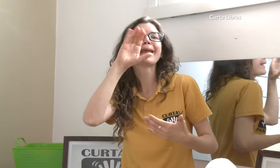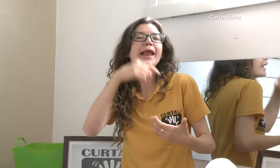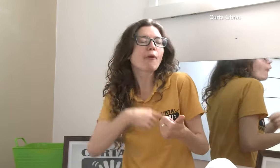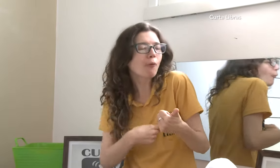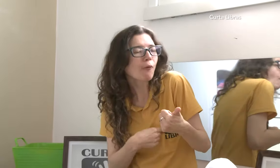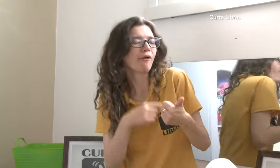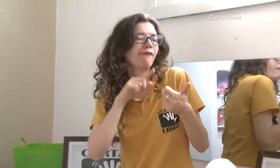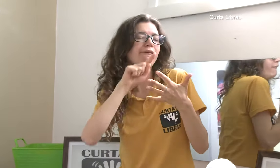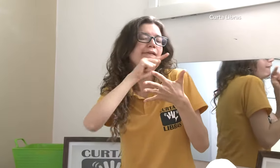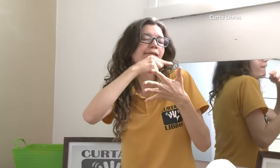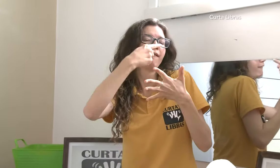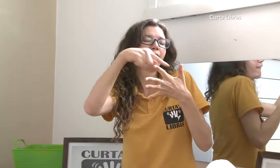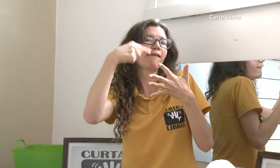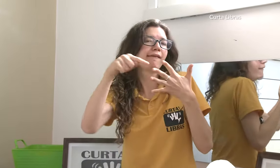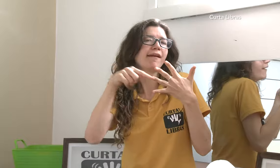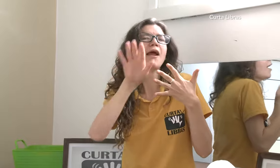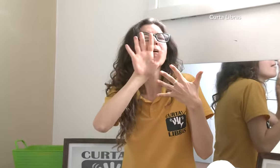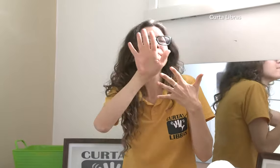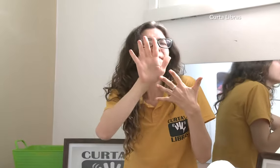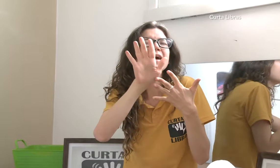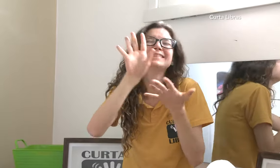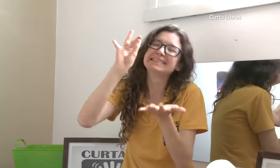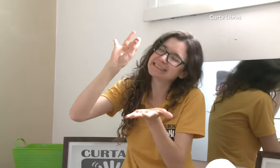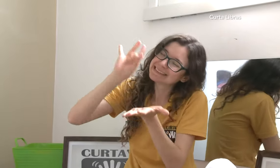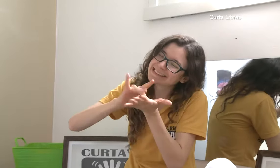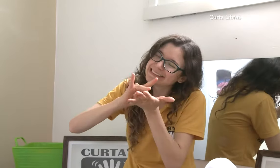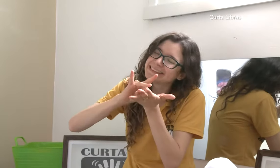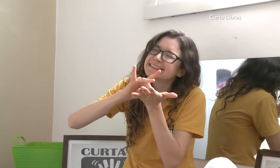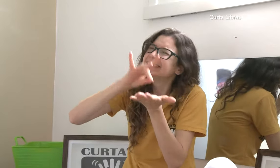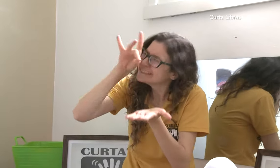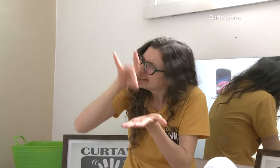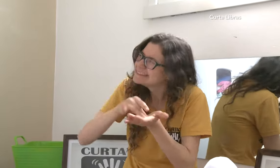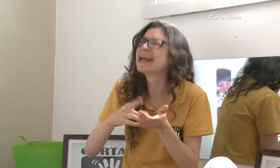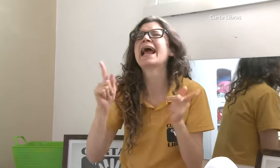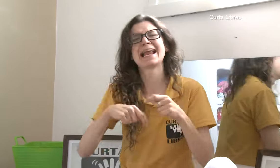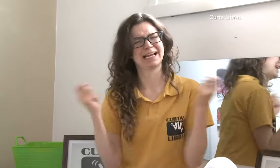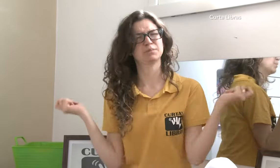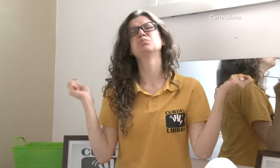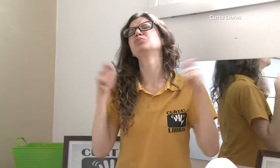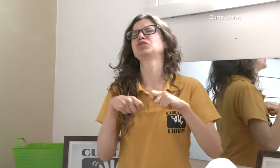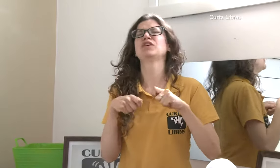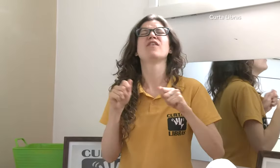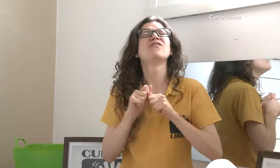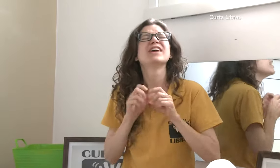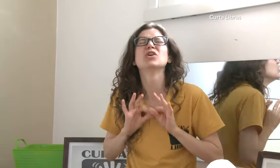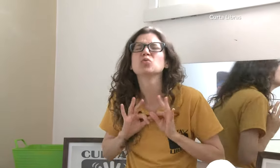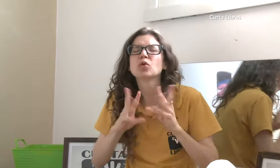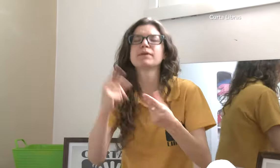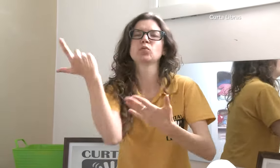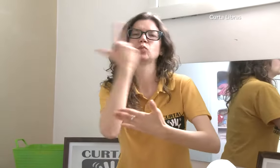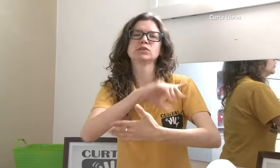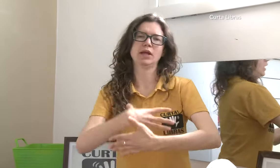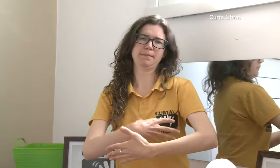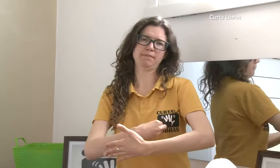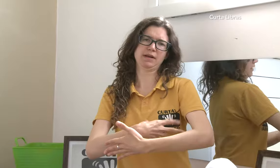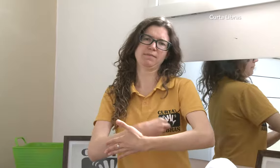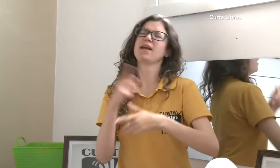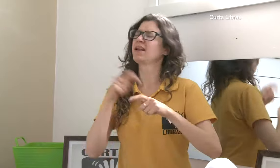Algumas mães também podem encontrar dificuldades na hora de amamentar. Porque, por exemplo, não tem o bico do seio. Enfim, por vários motivos.